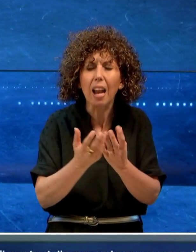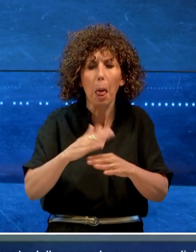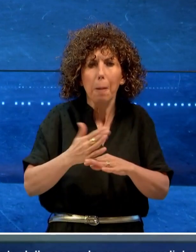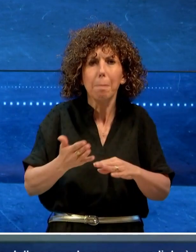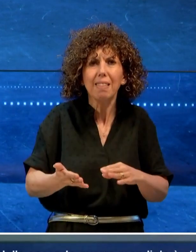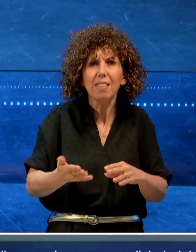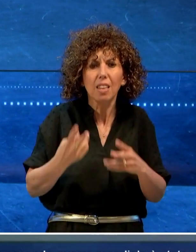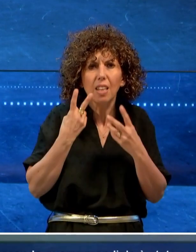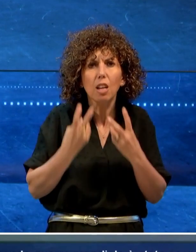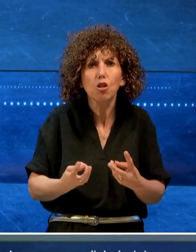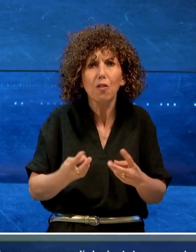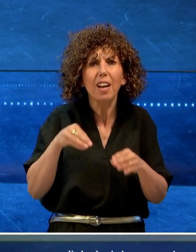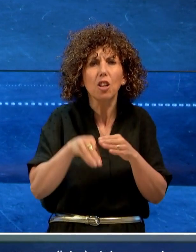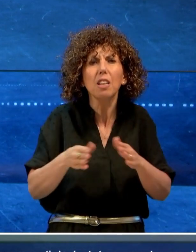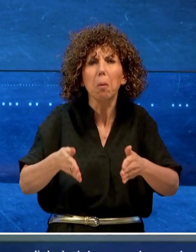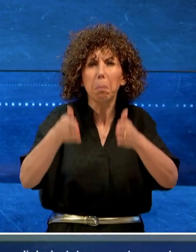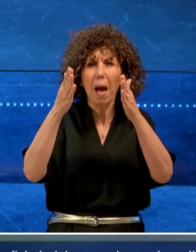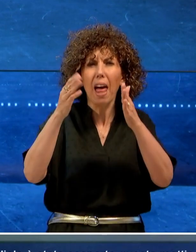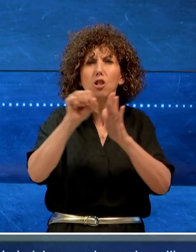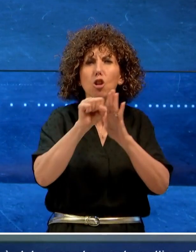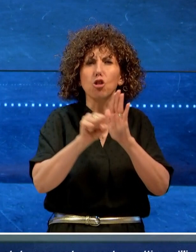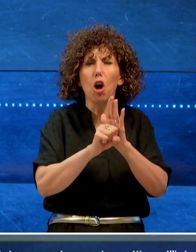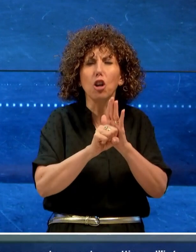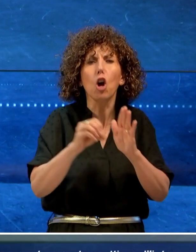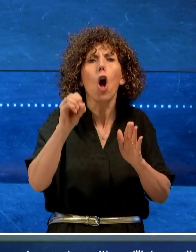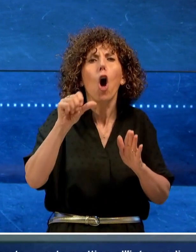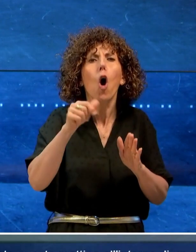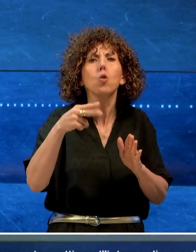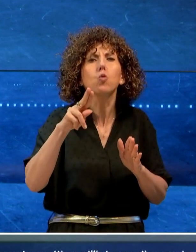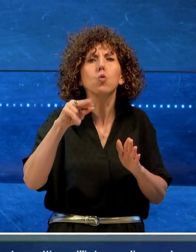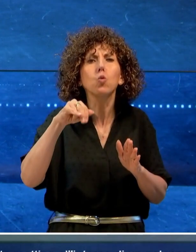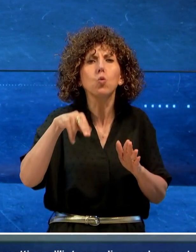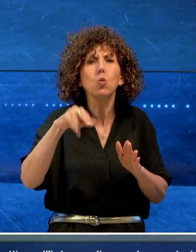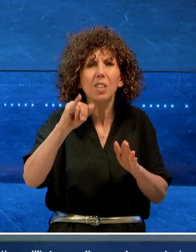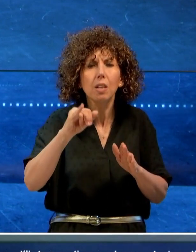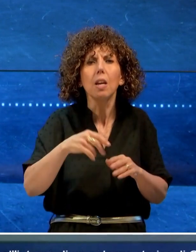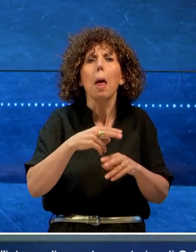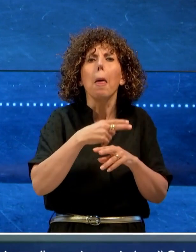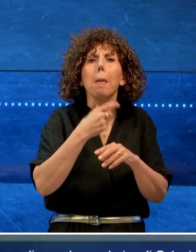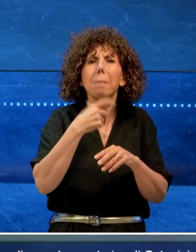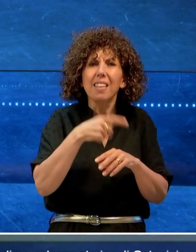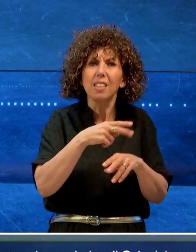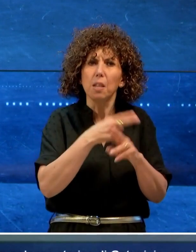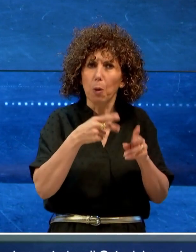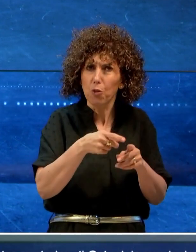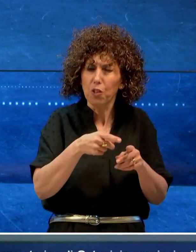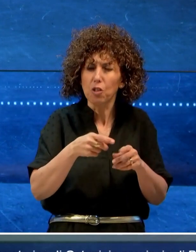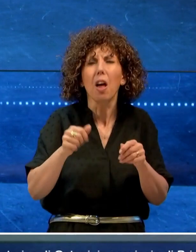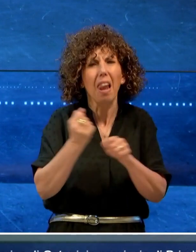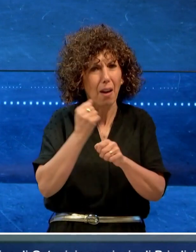mattina all'interno di un palazzo storico di Ostuni, in provincia di Brindisi, dove sono in corso lavori di